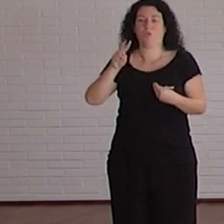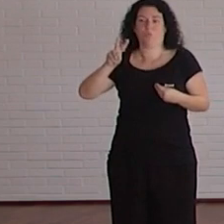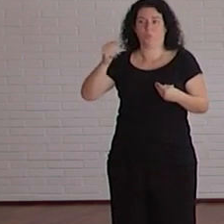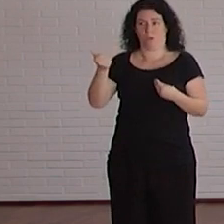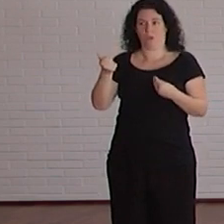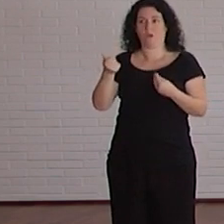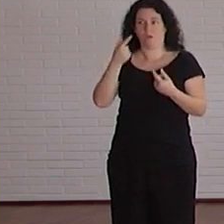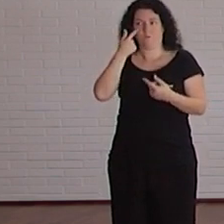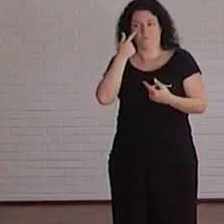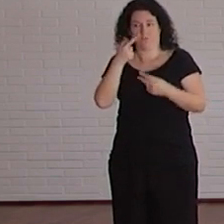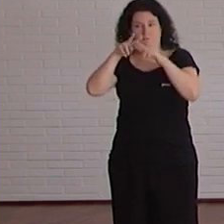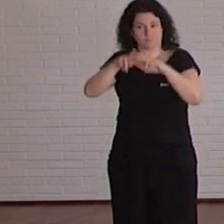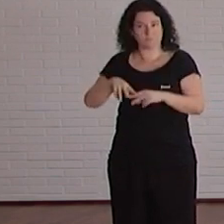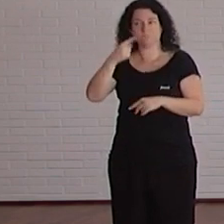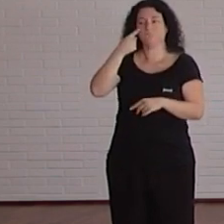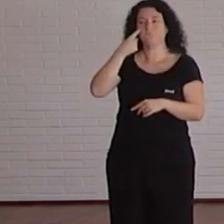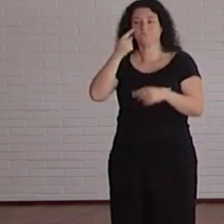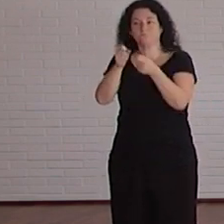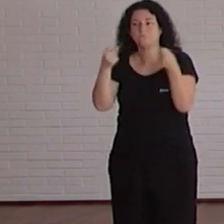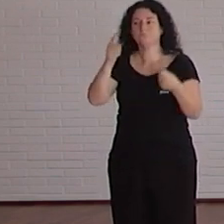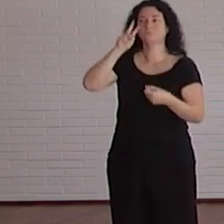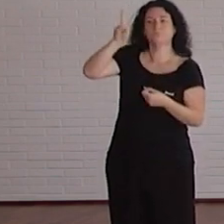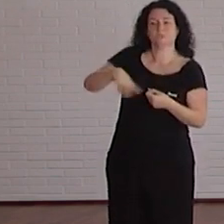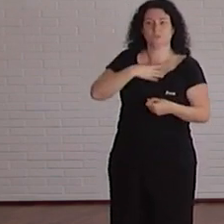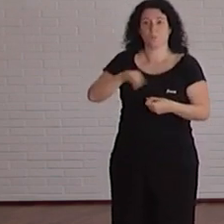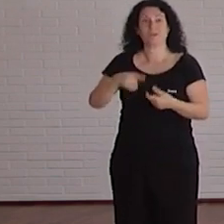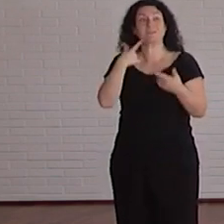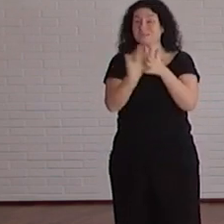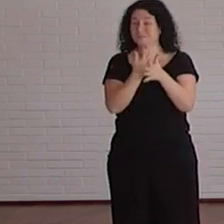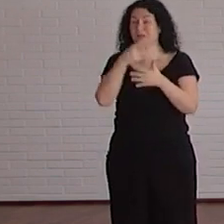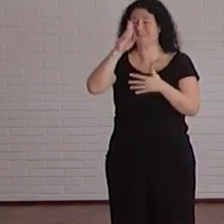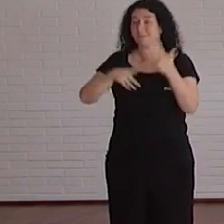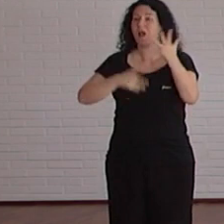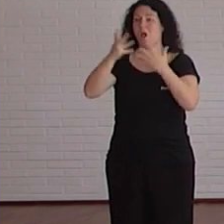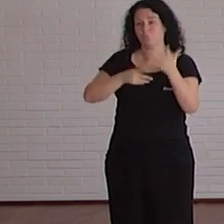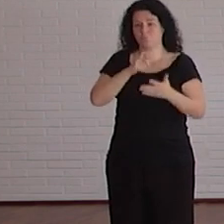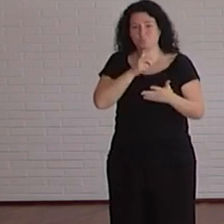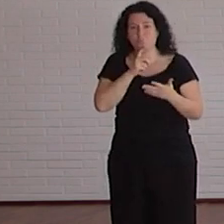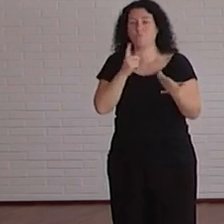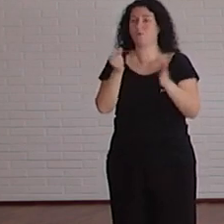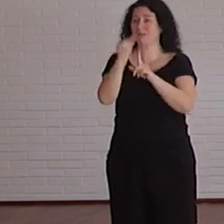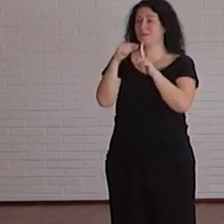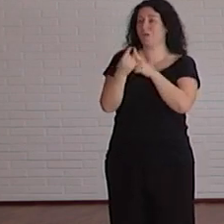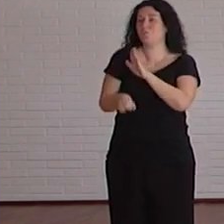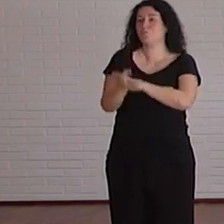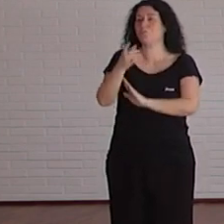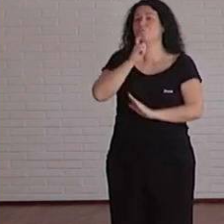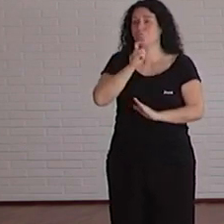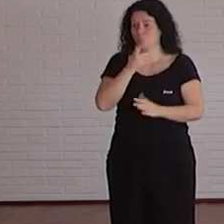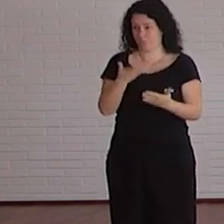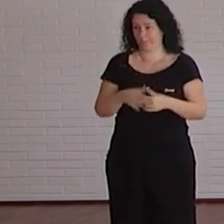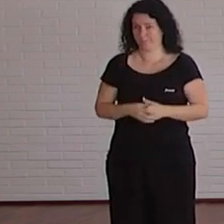página web si alguien necesita más información está explicado cómo se hace el cálculo de dónde surge ese indicador y más información.